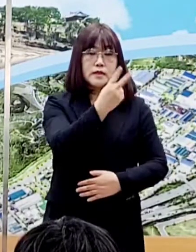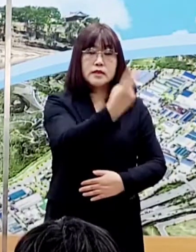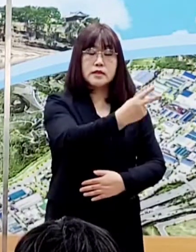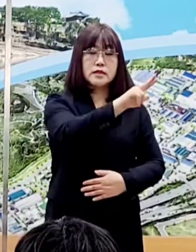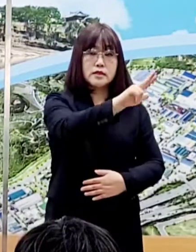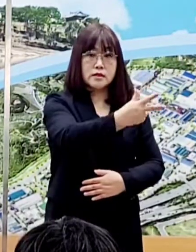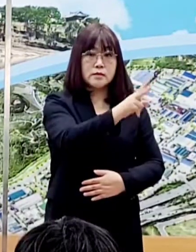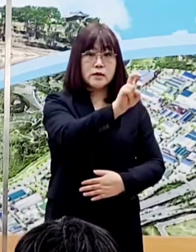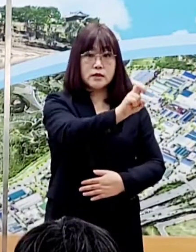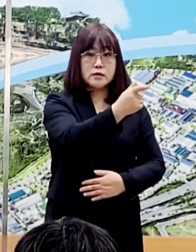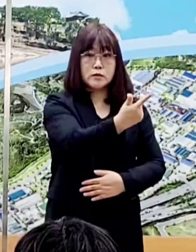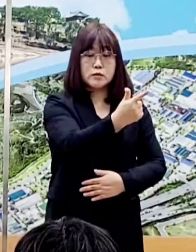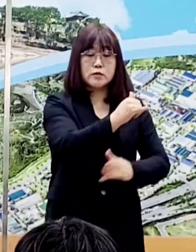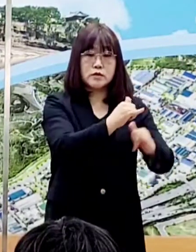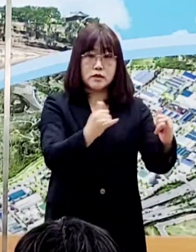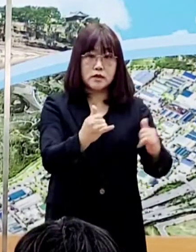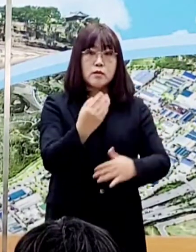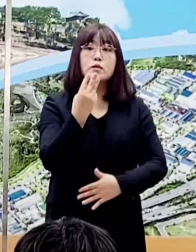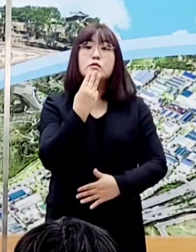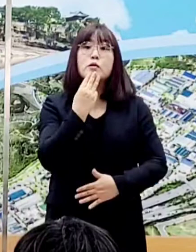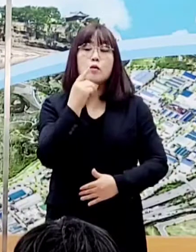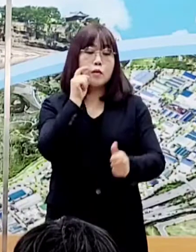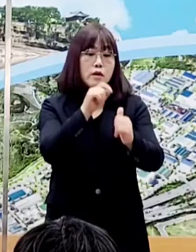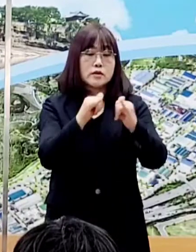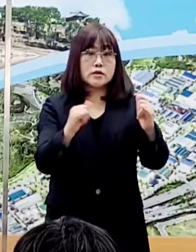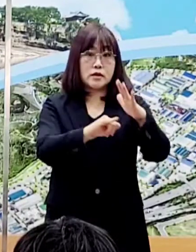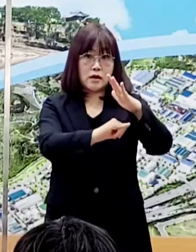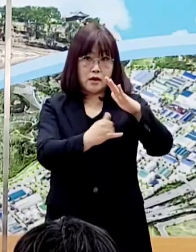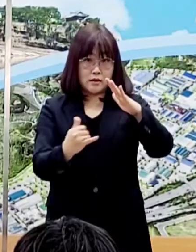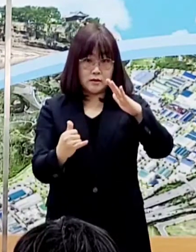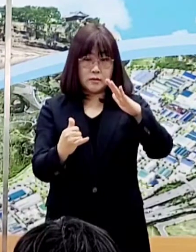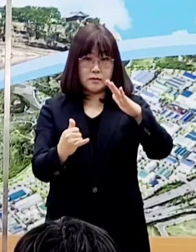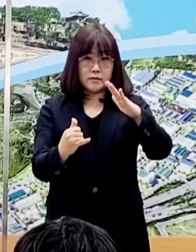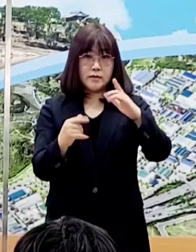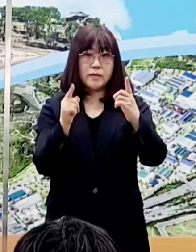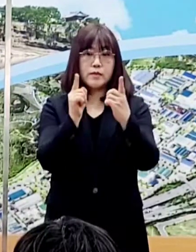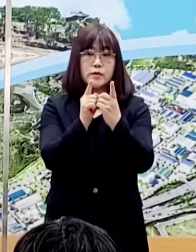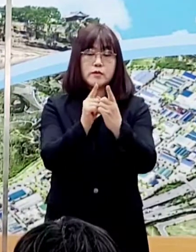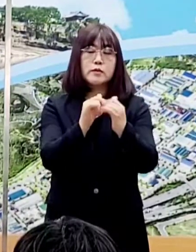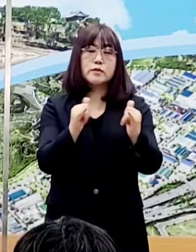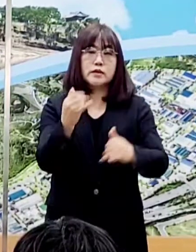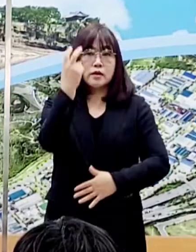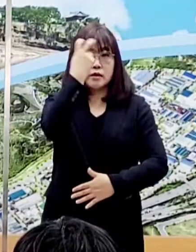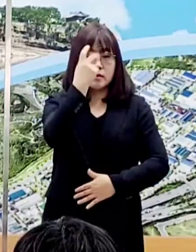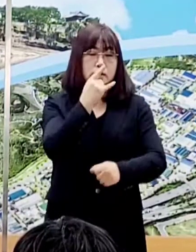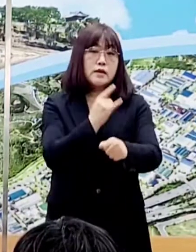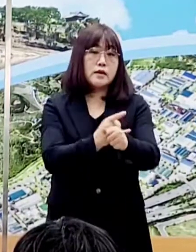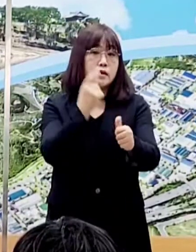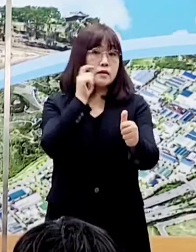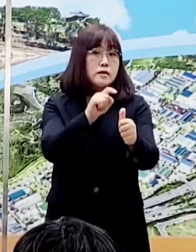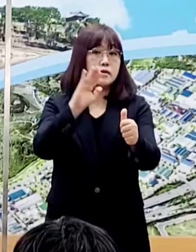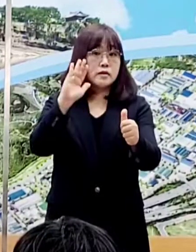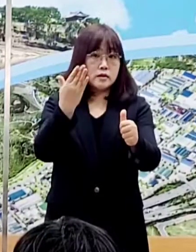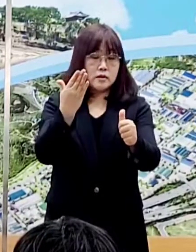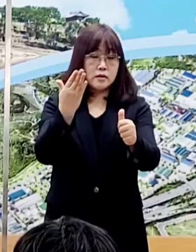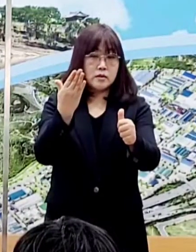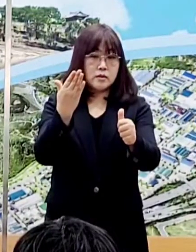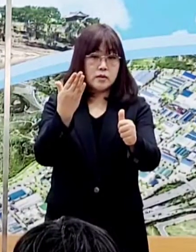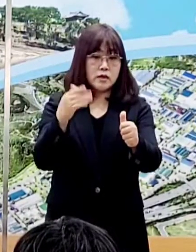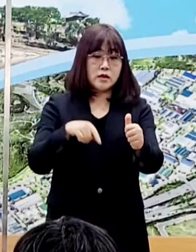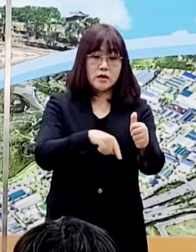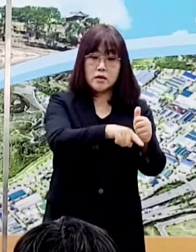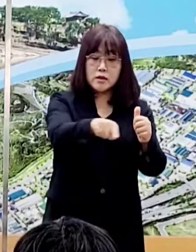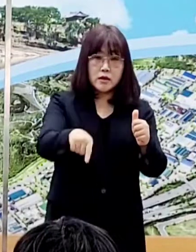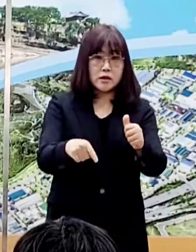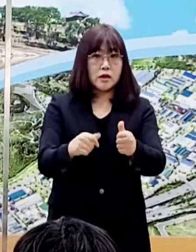2726번은 서울 확진자의 가족으로 접촉자 검사에서 양성 판정을 받았으며, 이분들의 이동